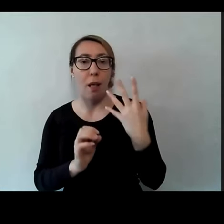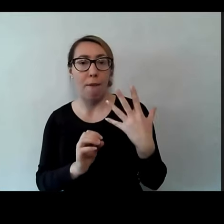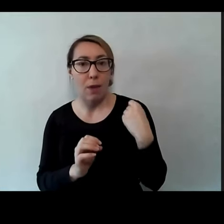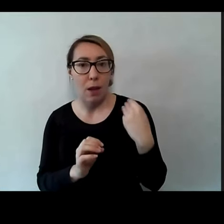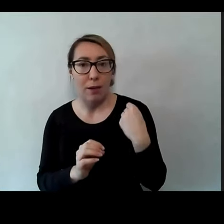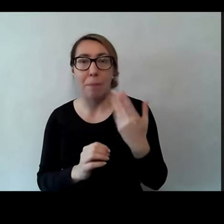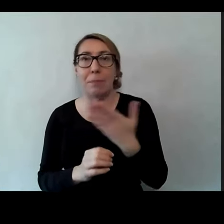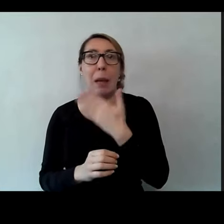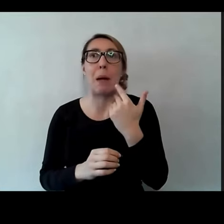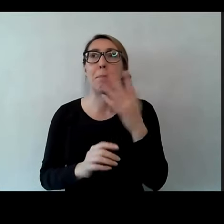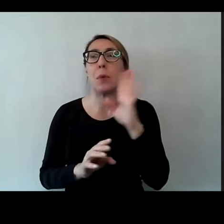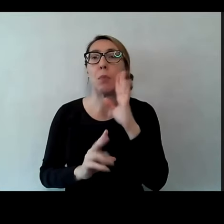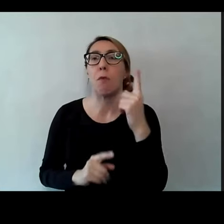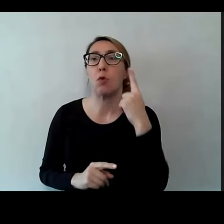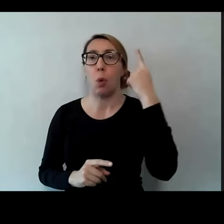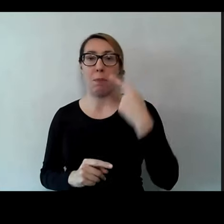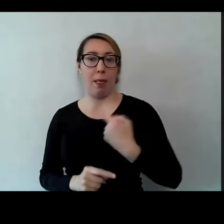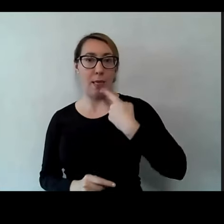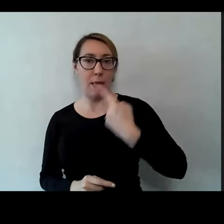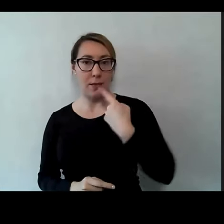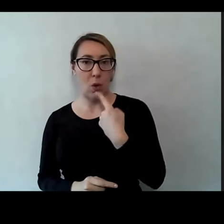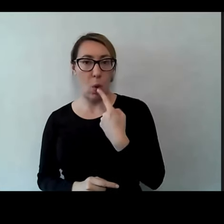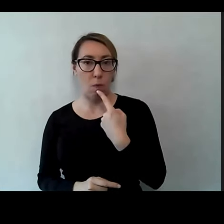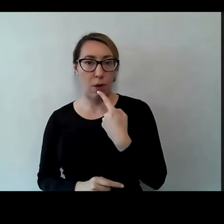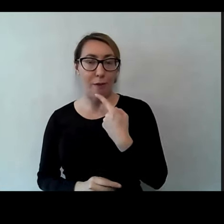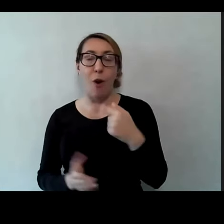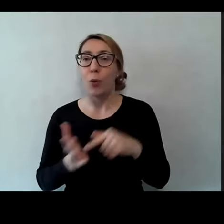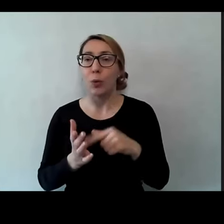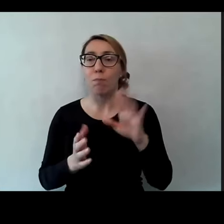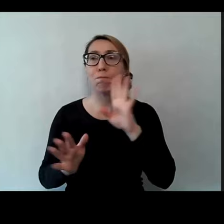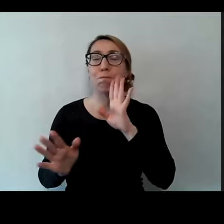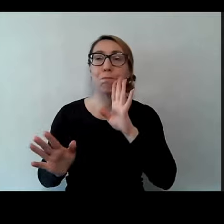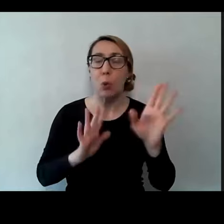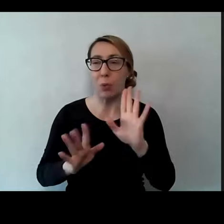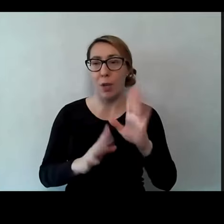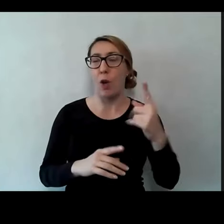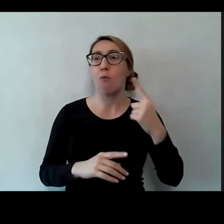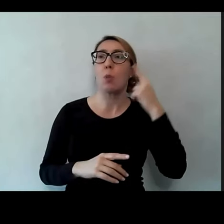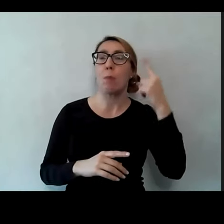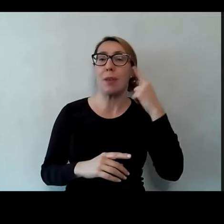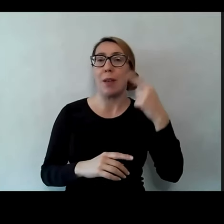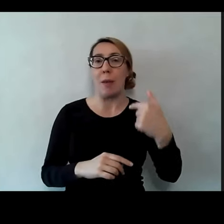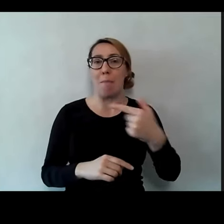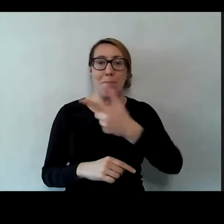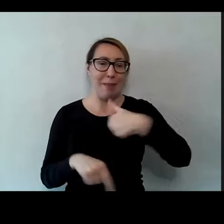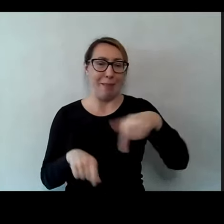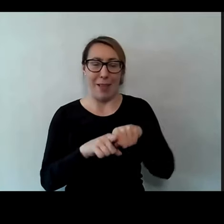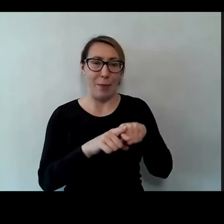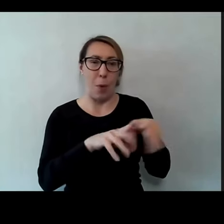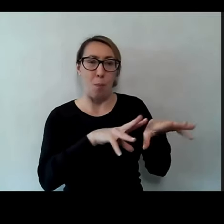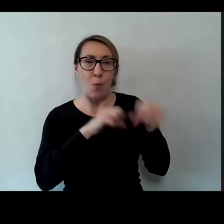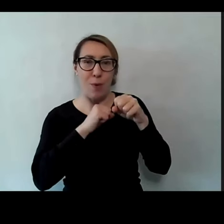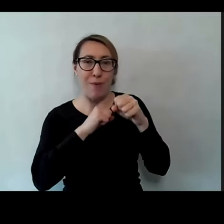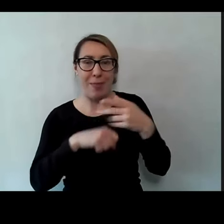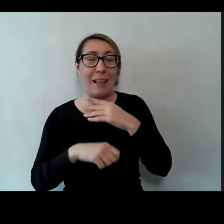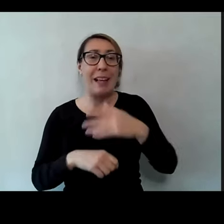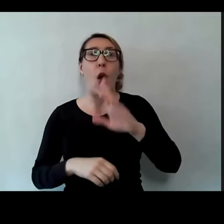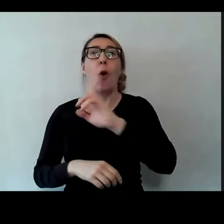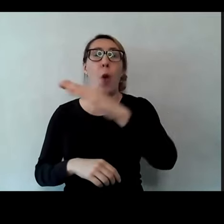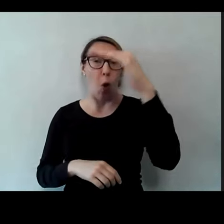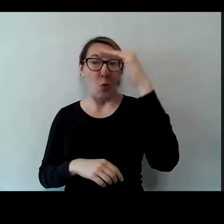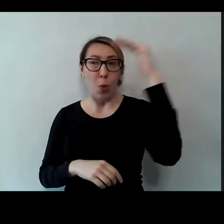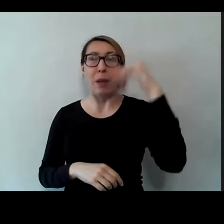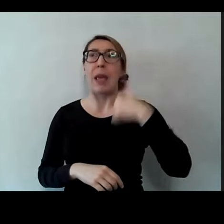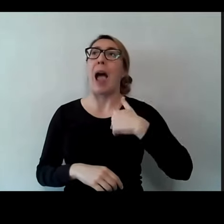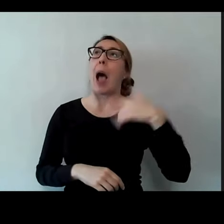wspomnień językowych. I to są dokładnie te same wspomnienia, do których my już sięgnąć nie możemy. To znaczy nikt z dorosłych nie mówi,